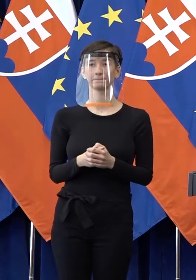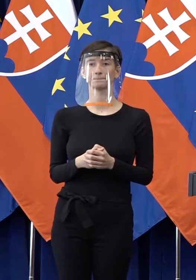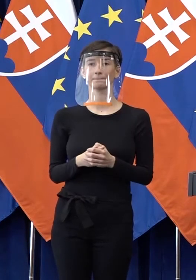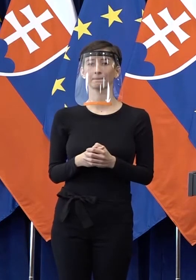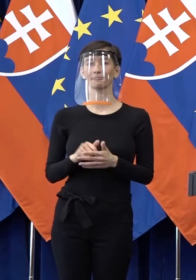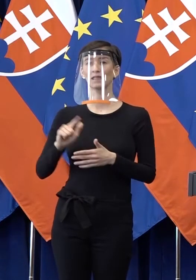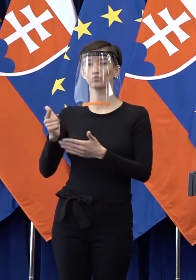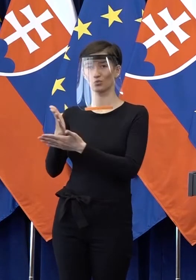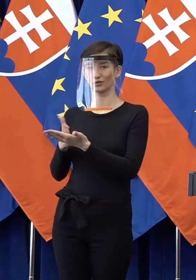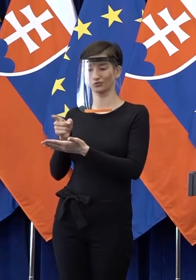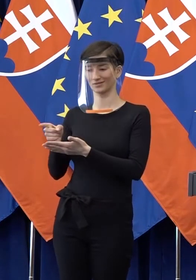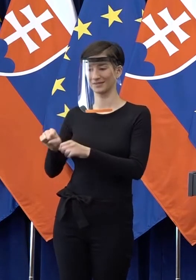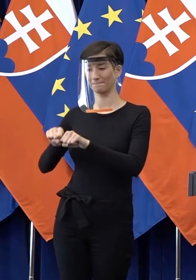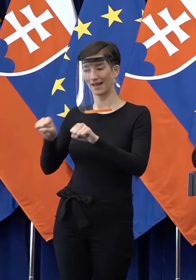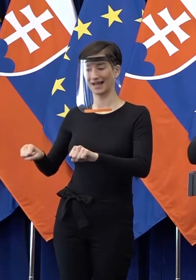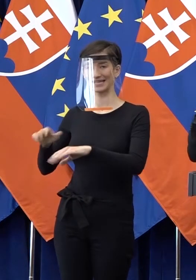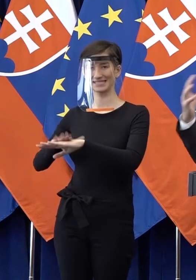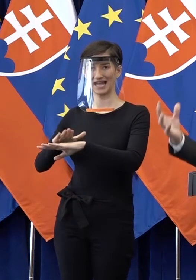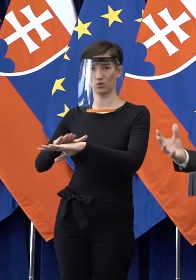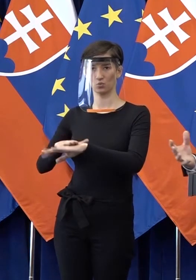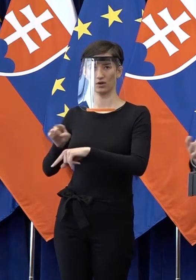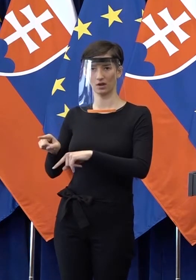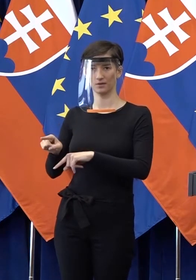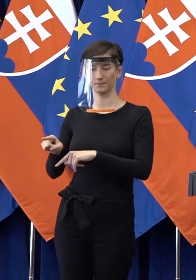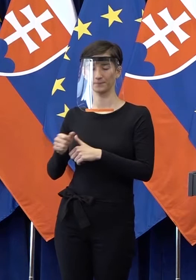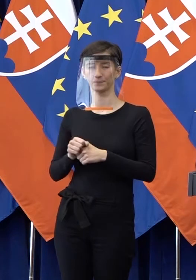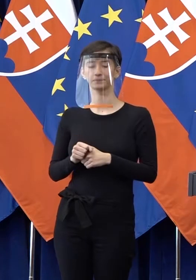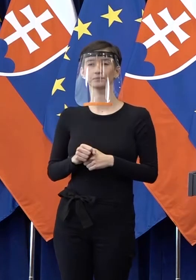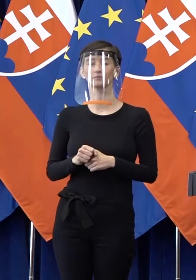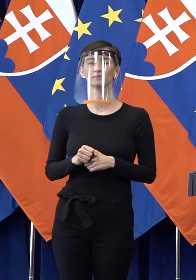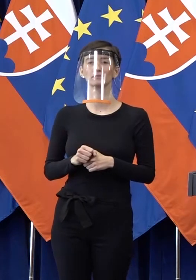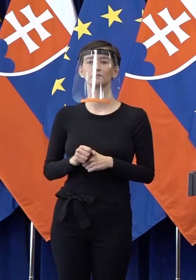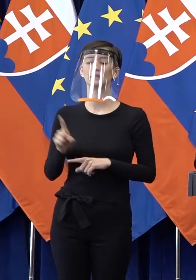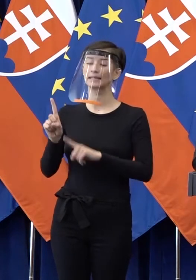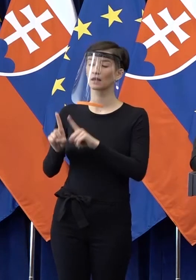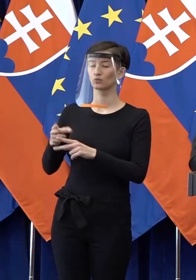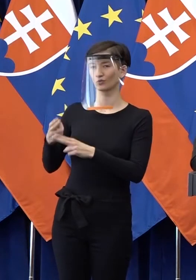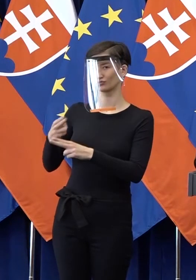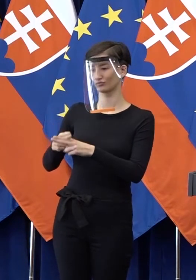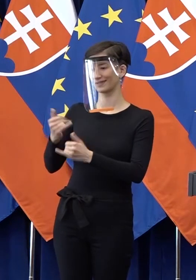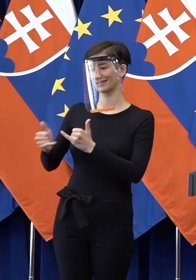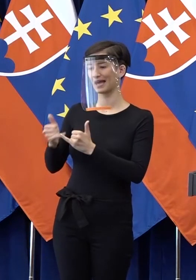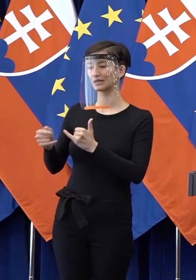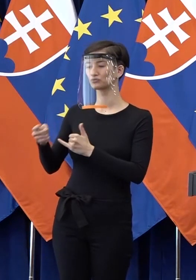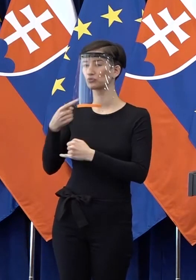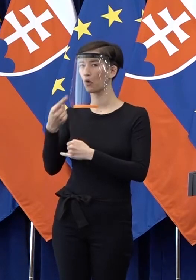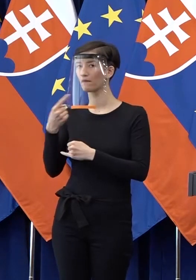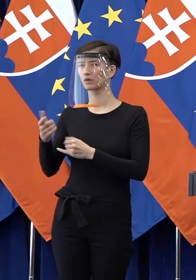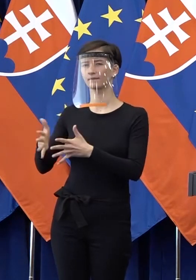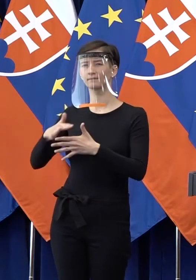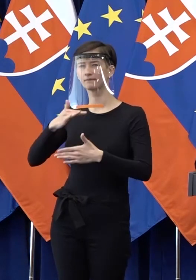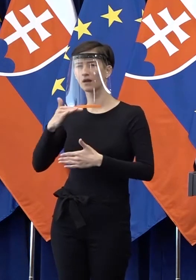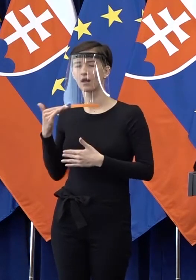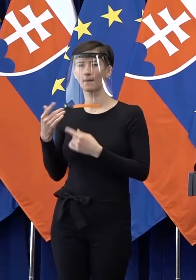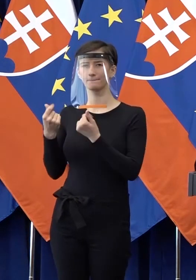A druhá časť sú bankové záruky. Tie obrovské bubliny, ktoré oznamujú jednotlivé krajiny po svete, sú de facto na